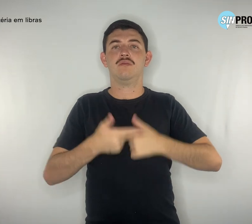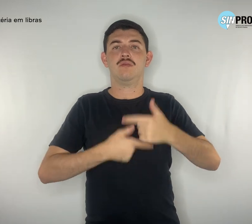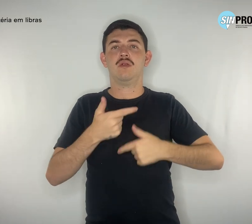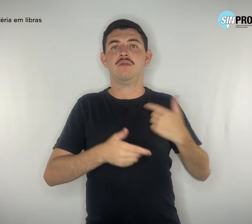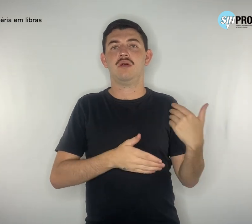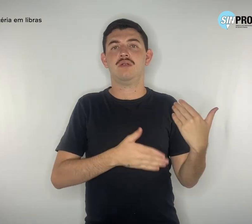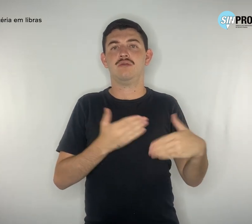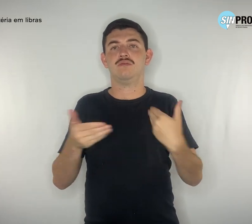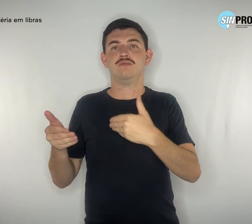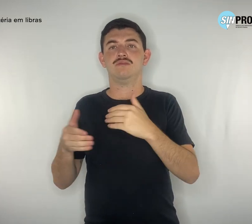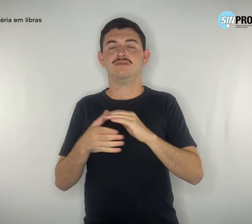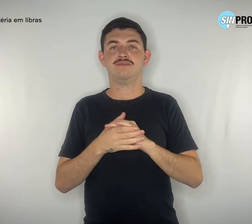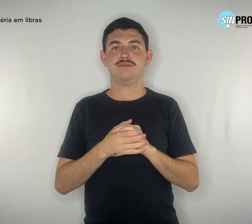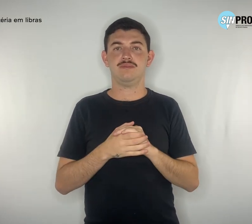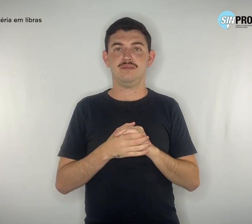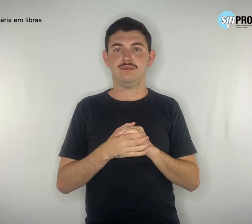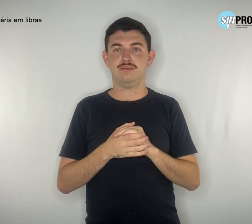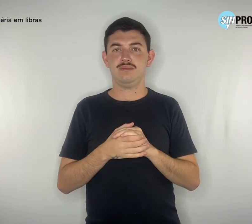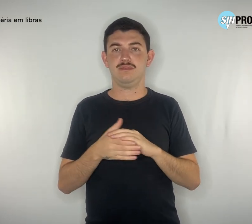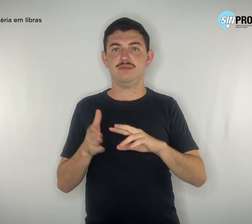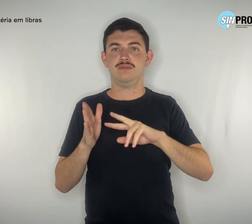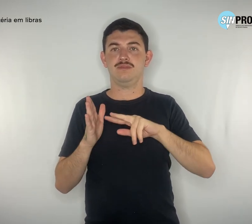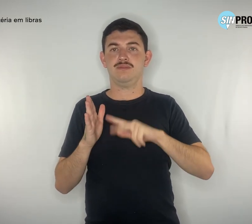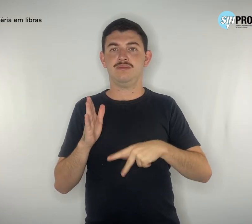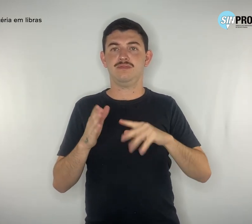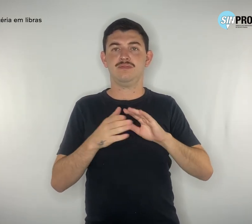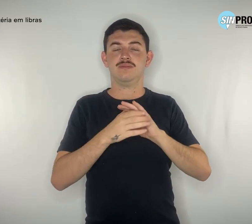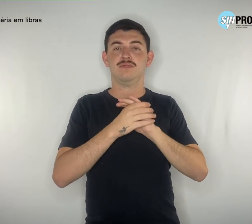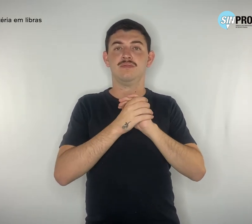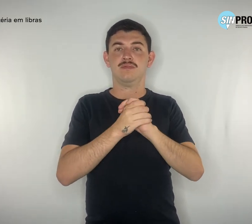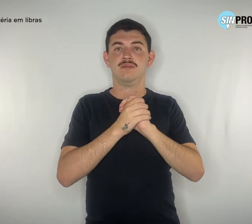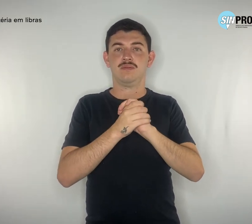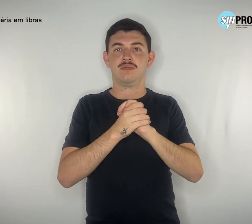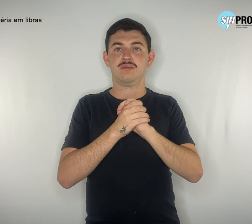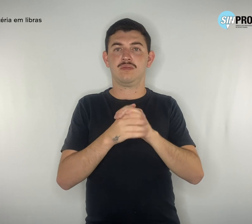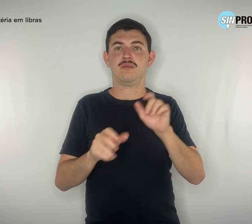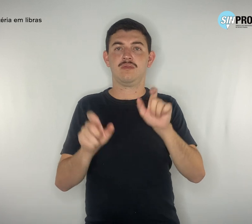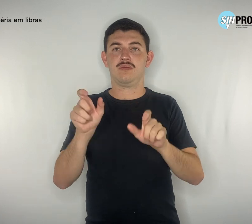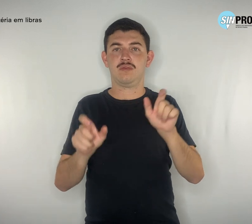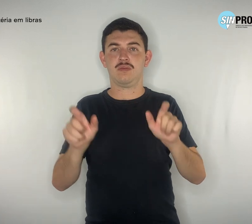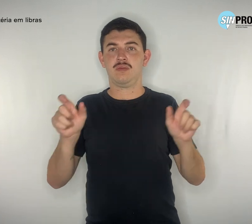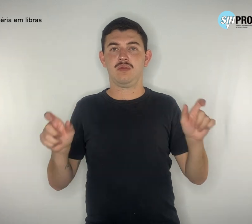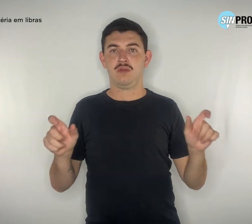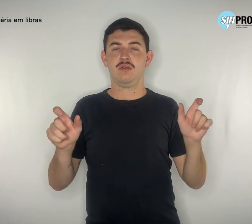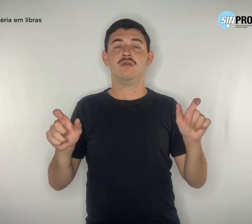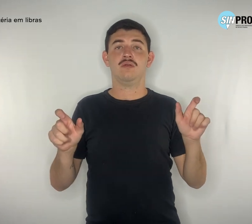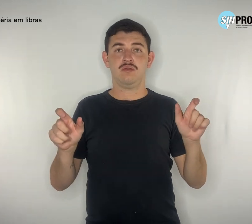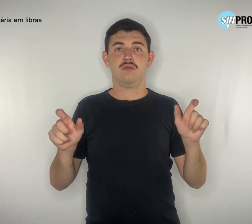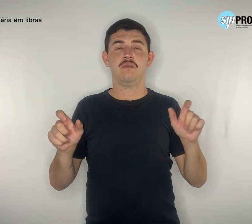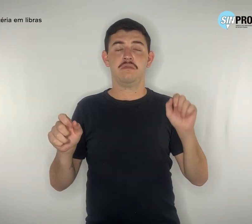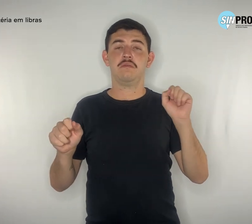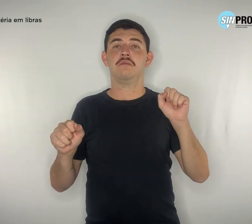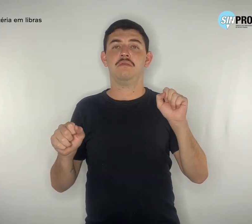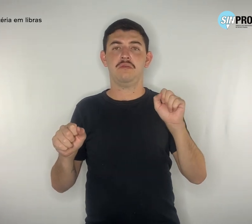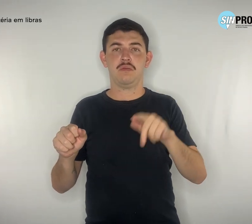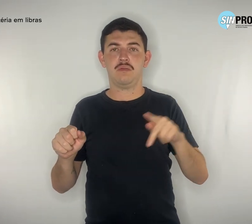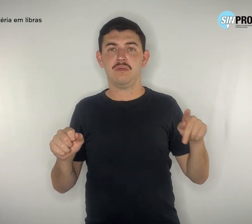sindicalista cumprimentou todos os formadores e gerentes da EAP e contou que a atual